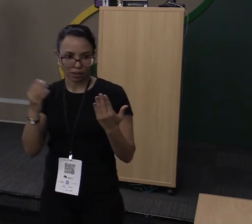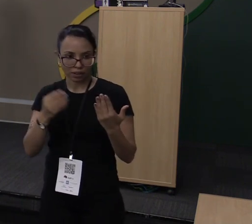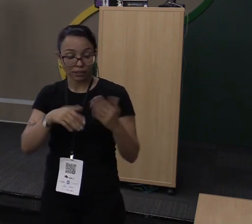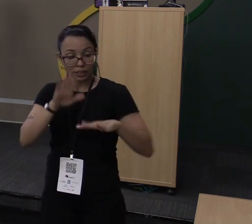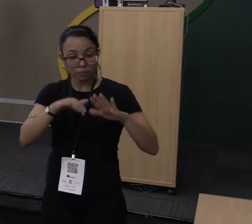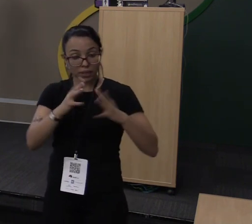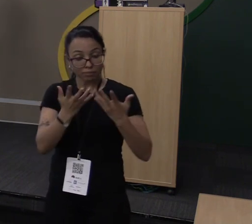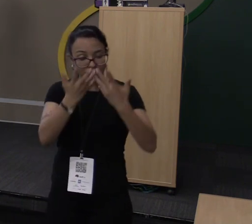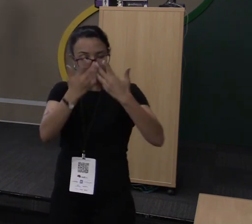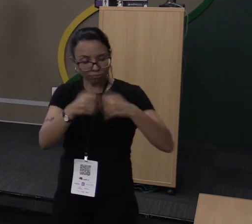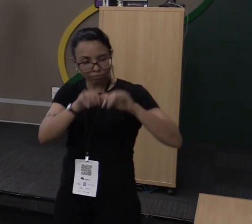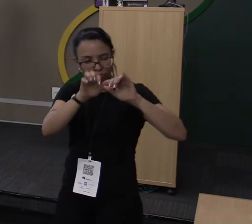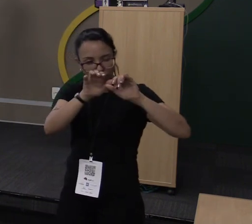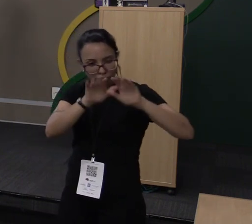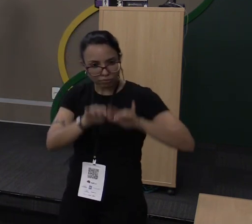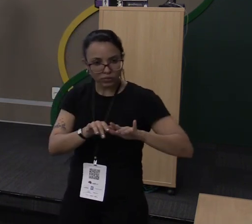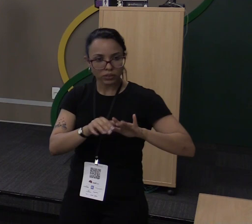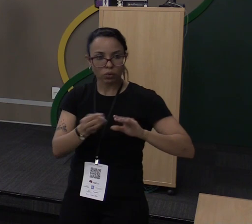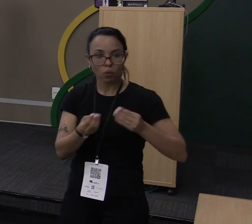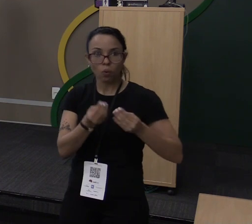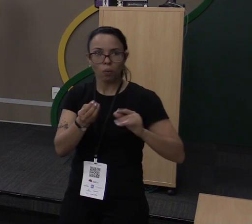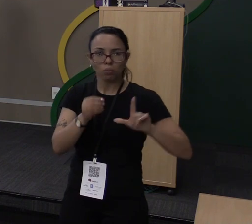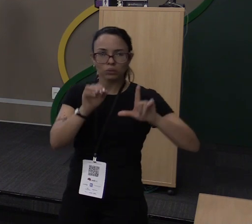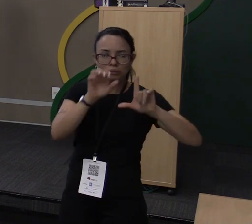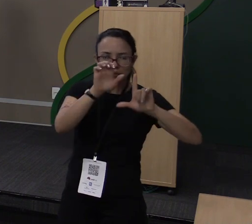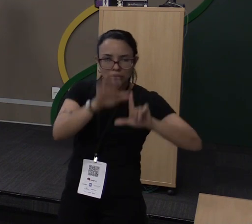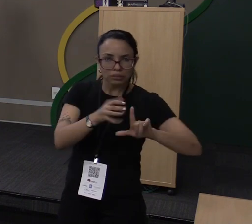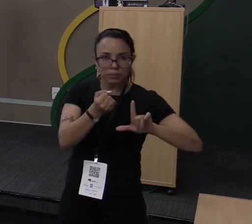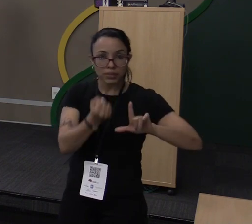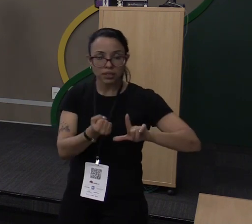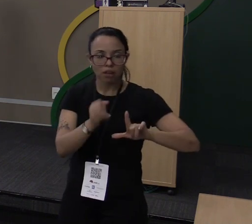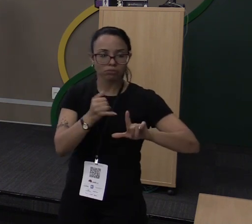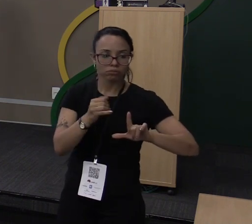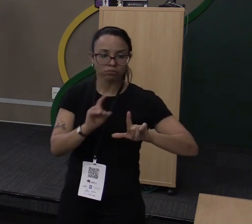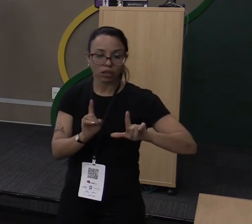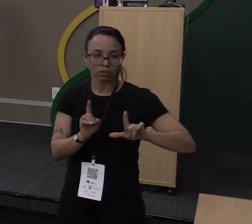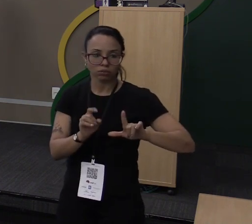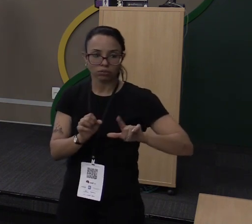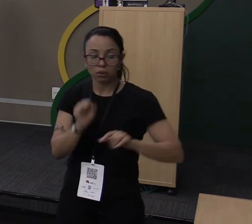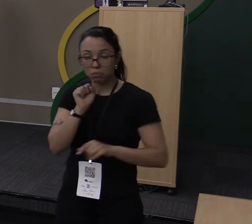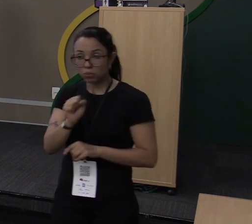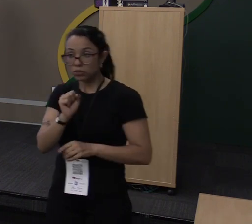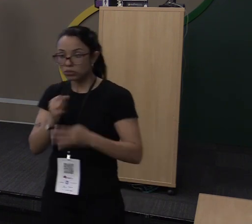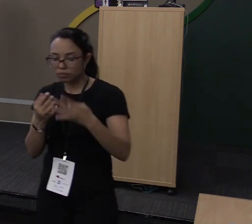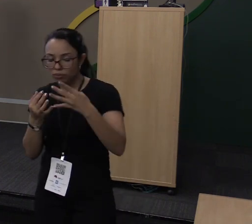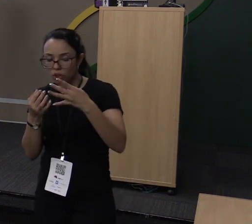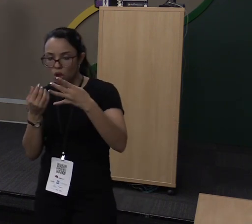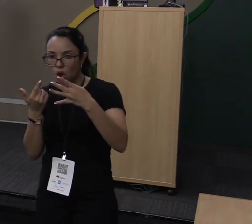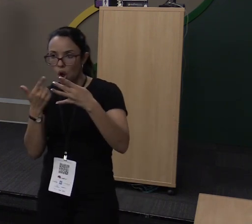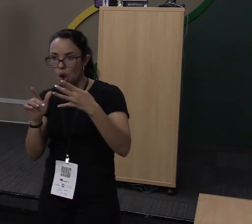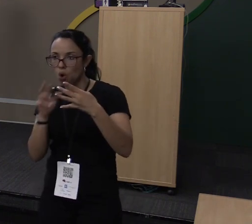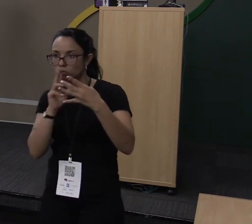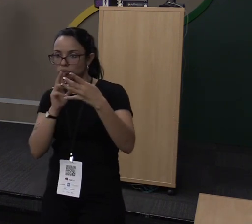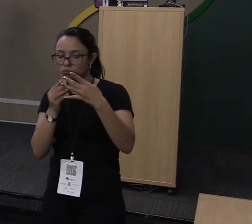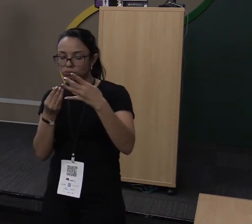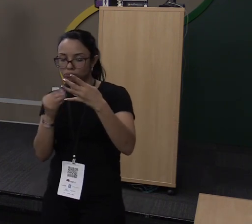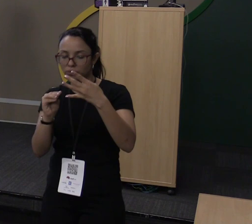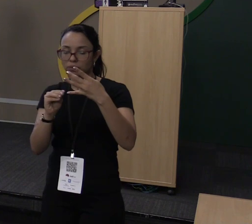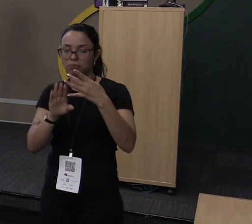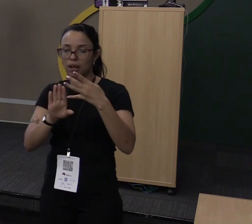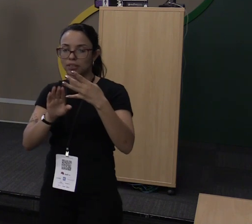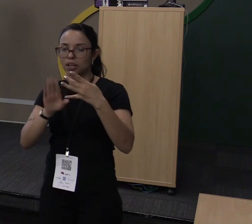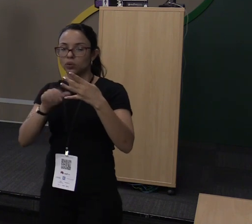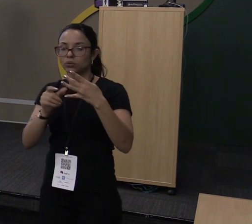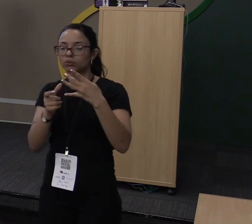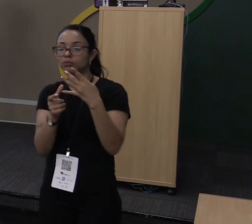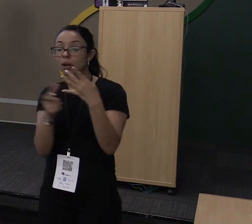Então, esses são os três problemas. Eu poderia citar um outro, mas isso foi resolvido agora na versão Rust 2018, que é o tamanho do